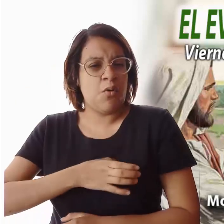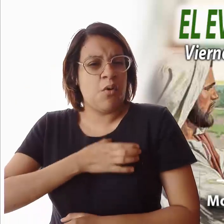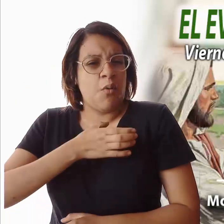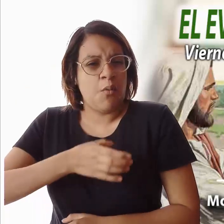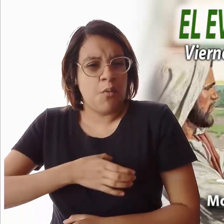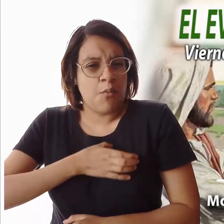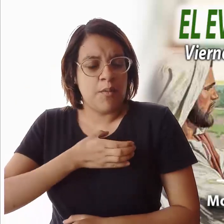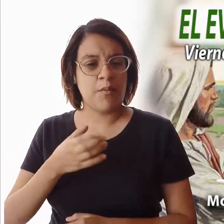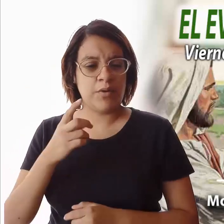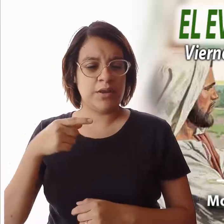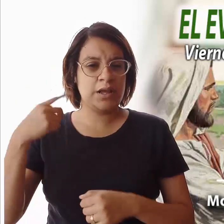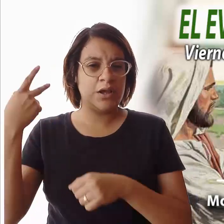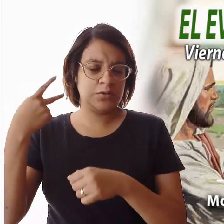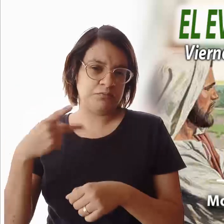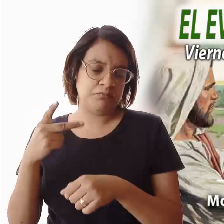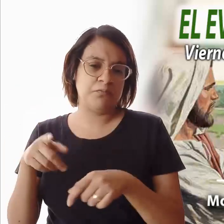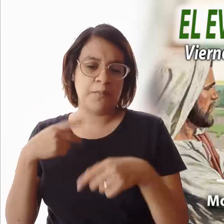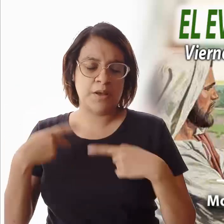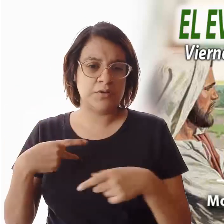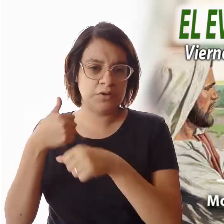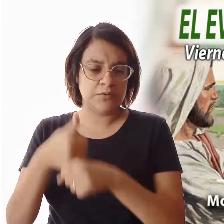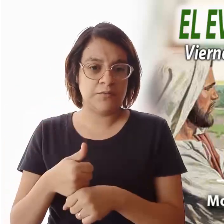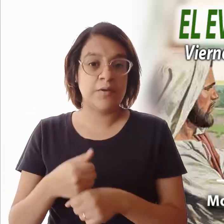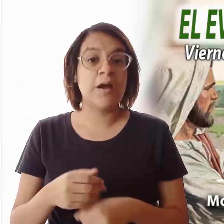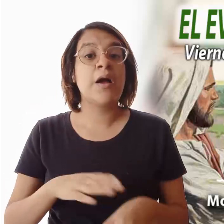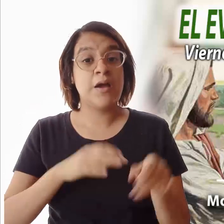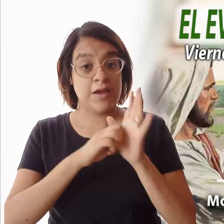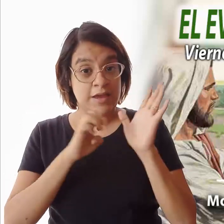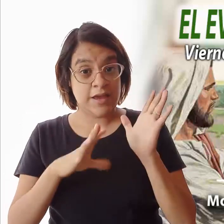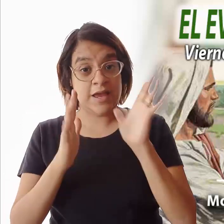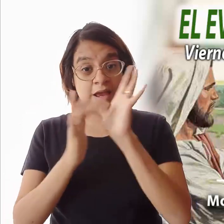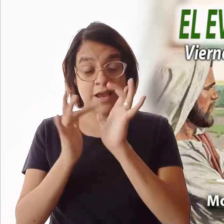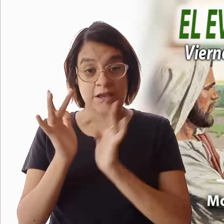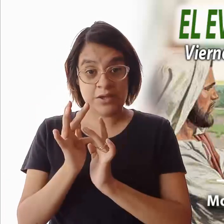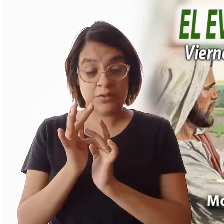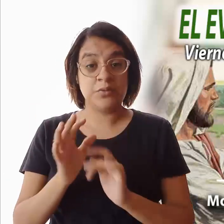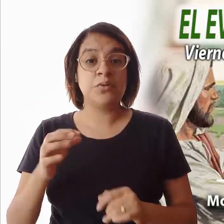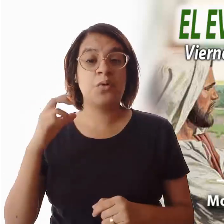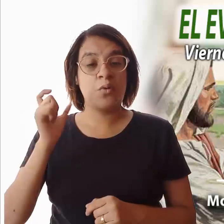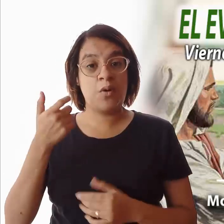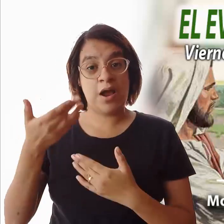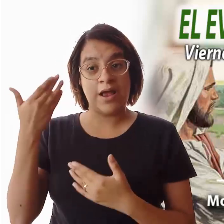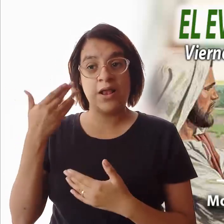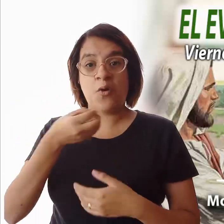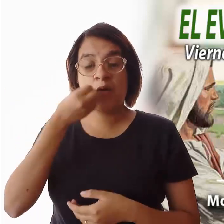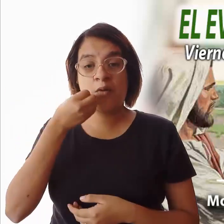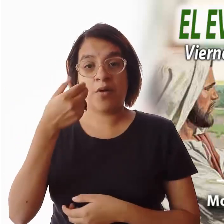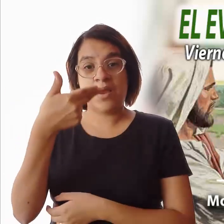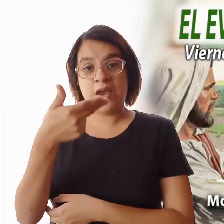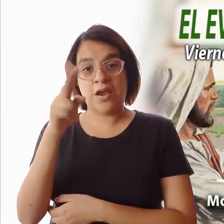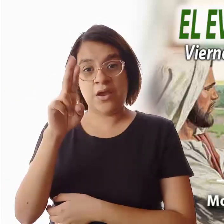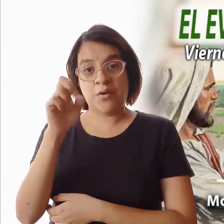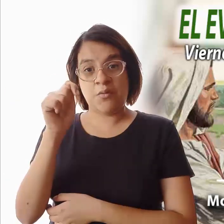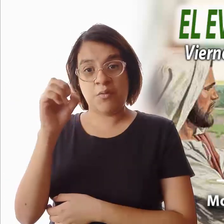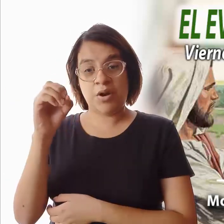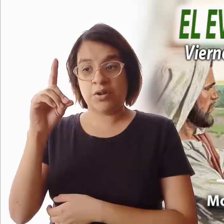dolores de sus hermanos. En su agonía en el huerto de los olivos nos enseña la gran